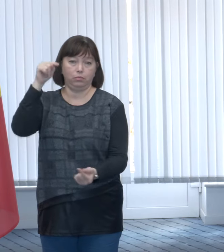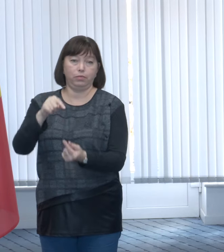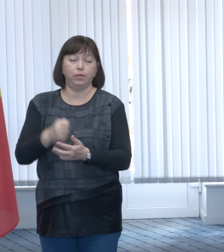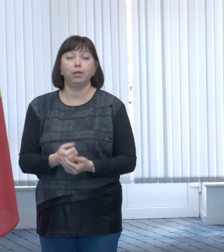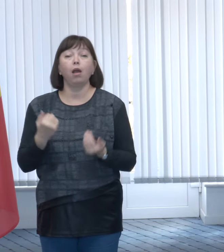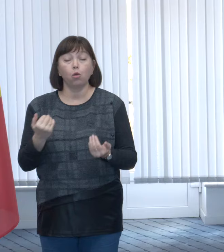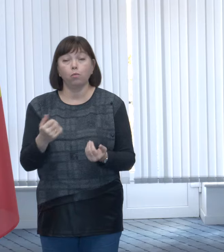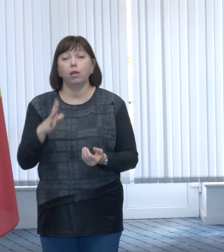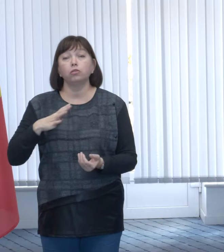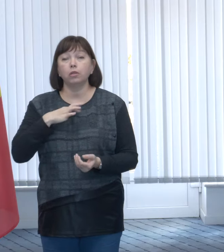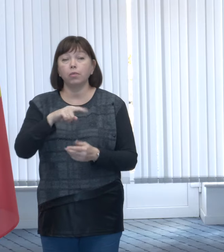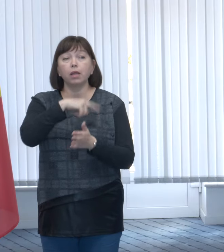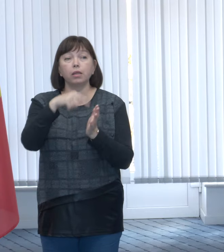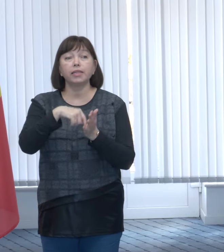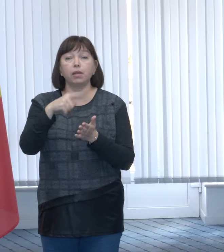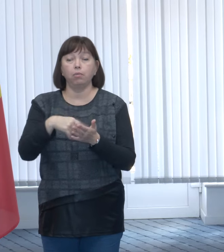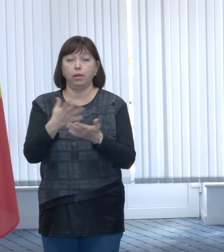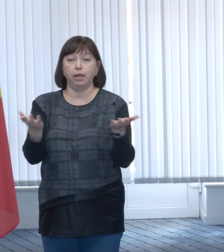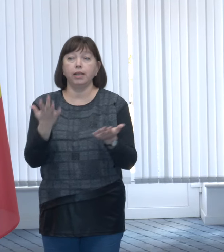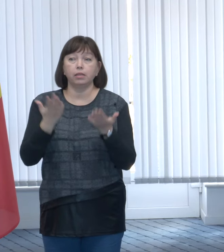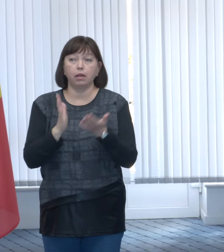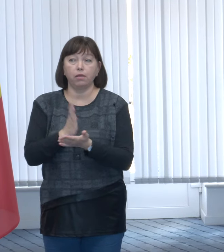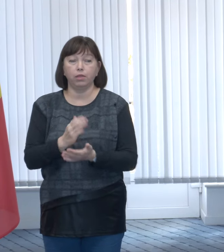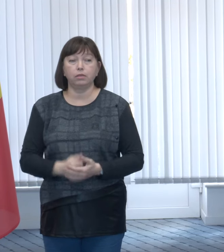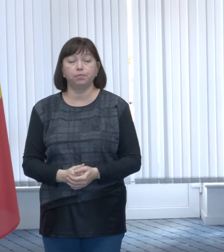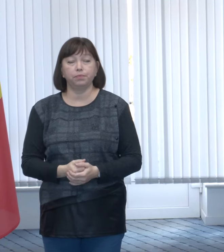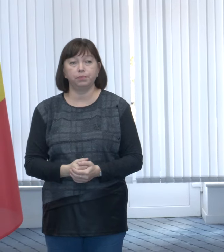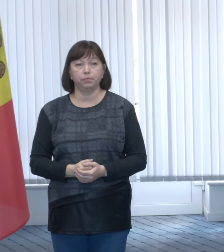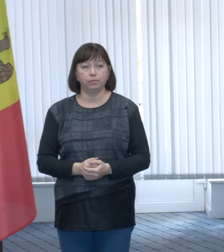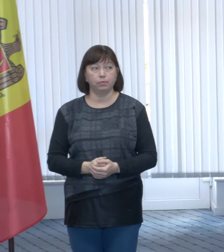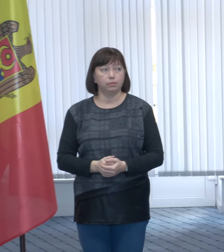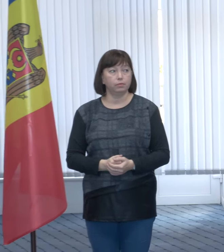vă răspundem la întrebările noastre dacă le aveți. Mersi, Măi.